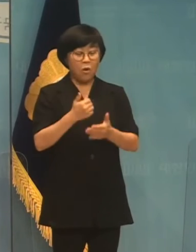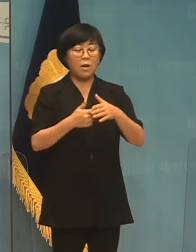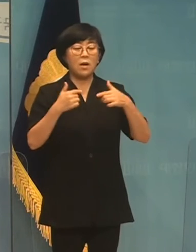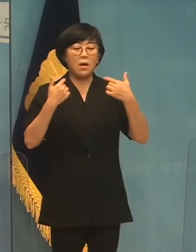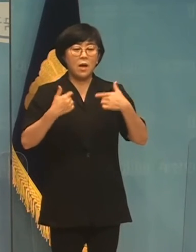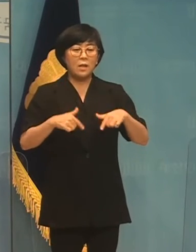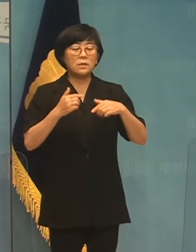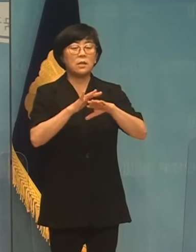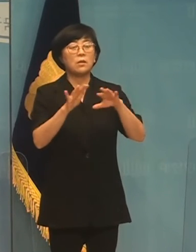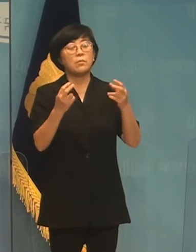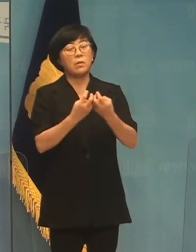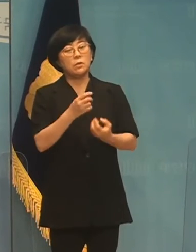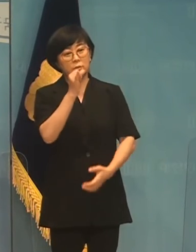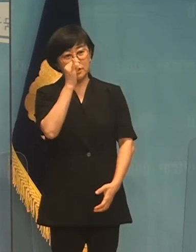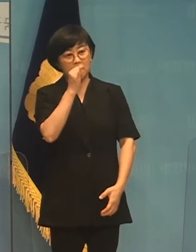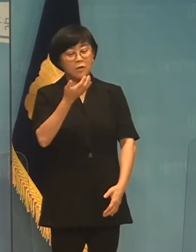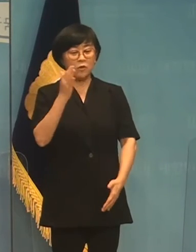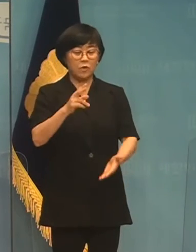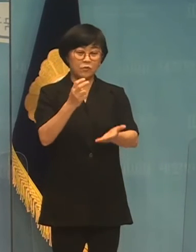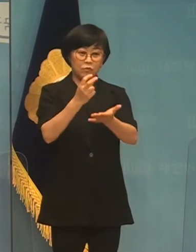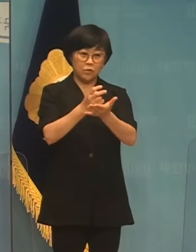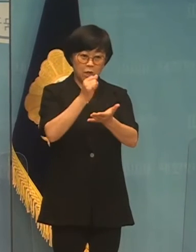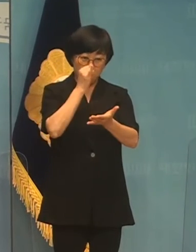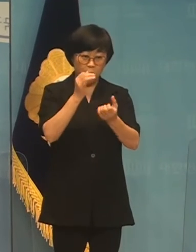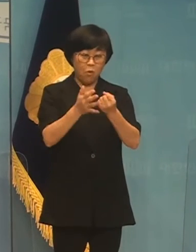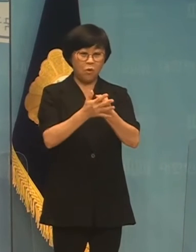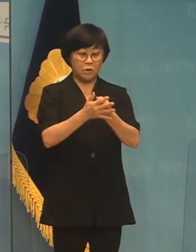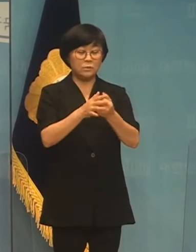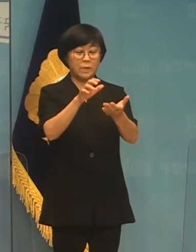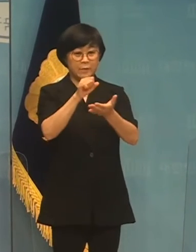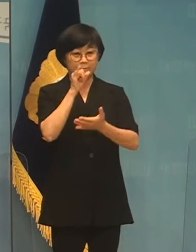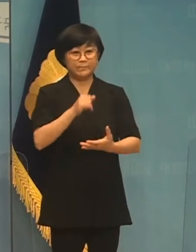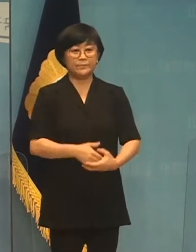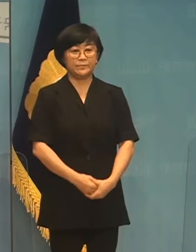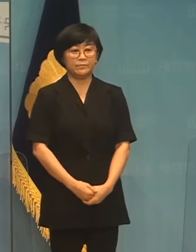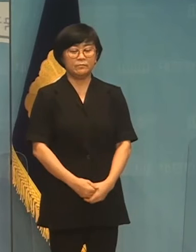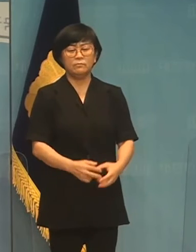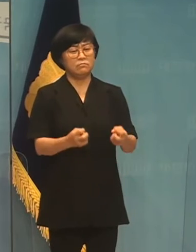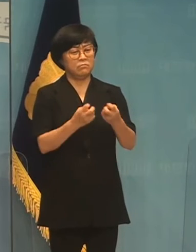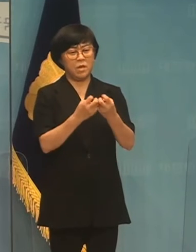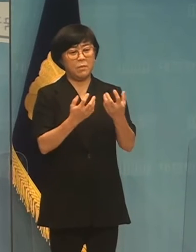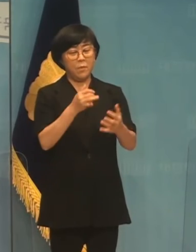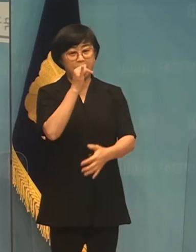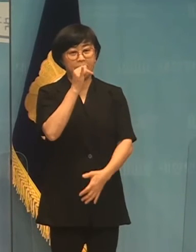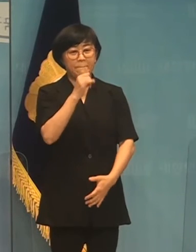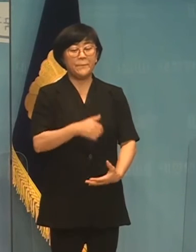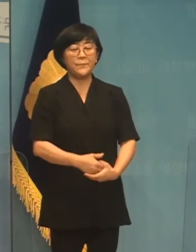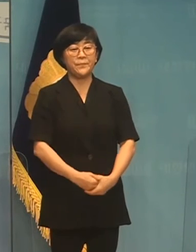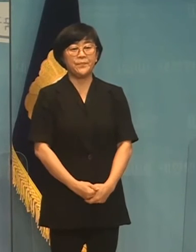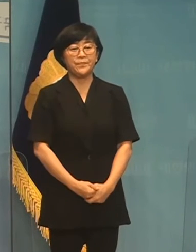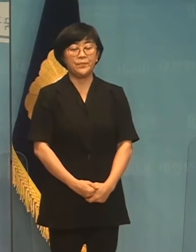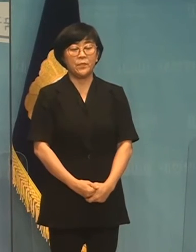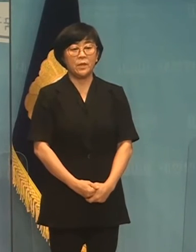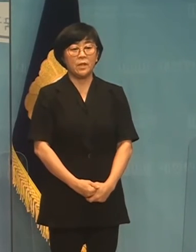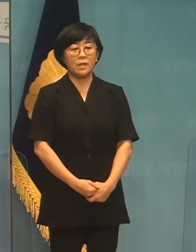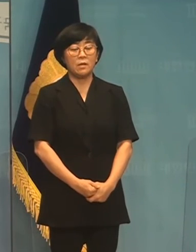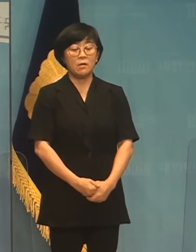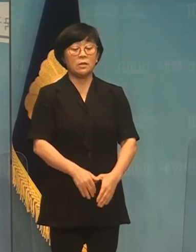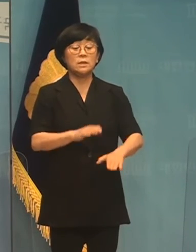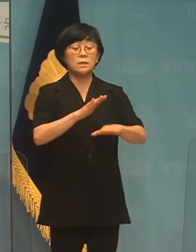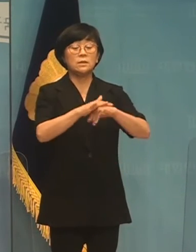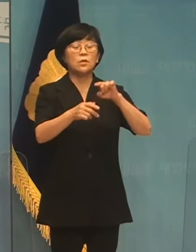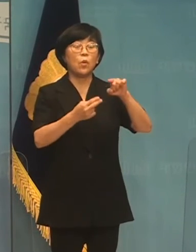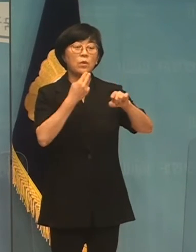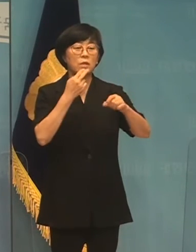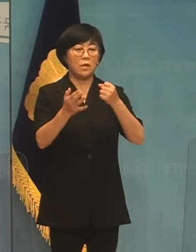언제나 대책은 있었습니다. 규정도 만들고 제도도 도입했습니다. 방법은 늘 있었습니다. 문제는 실천하지